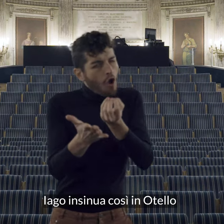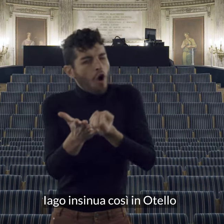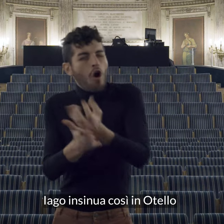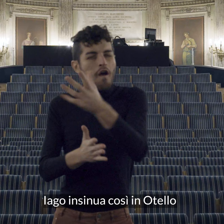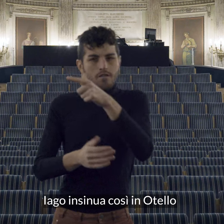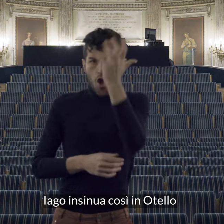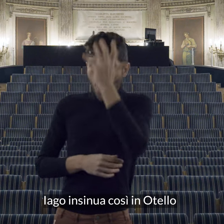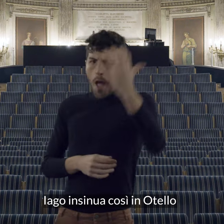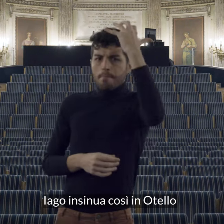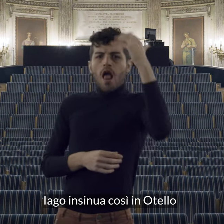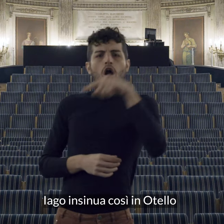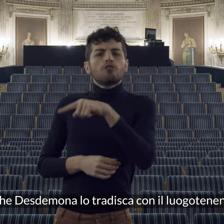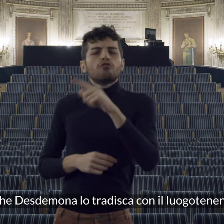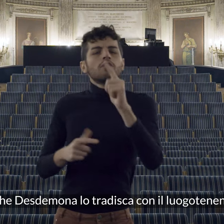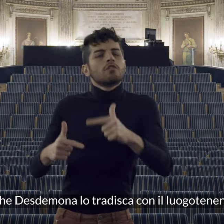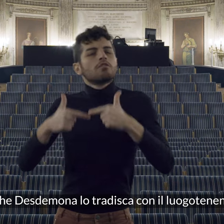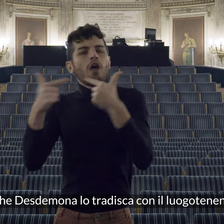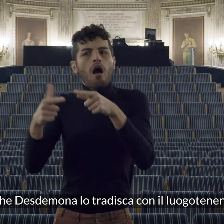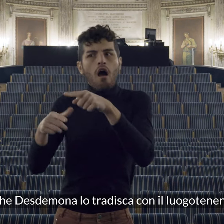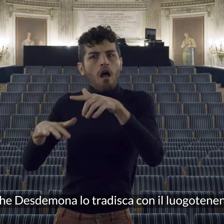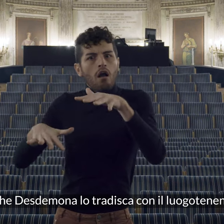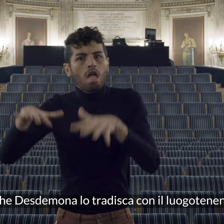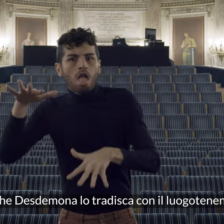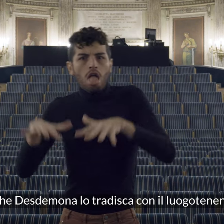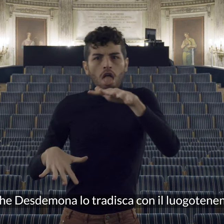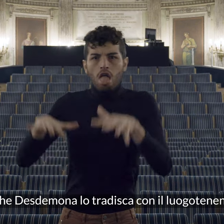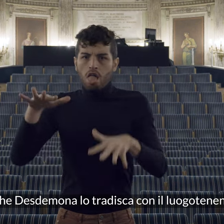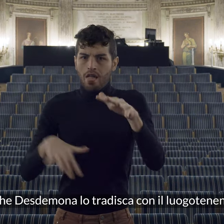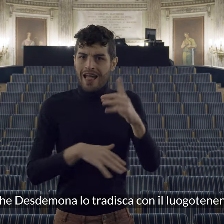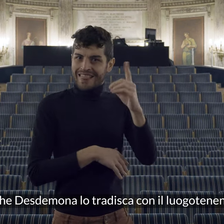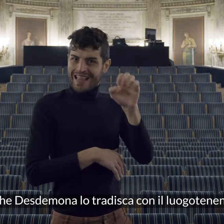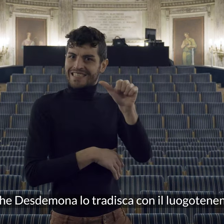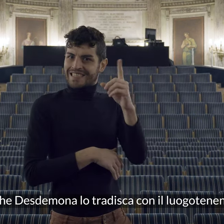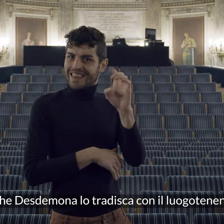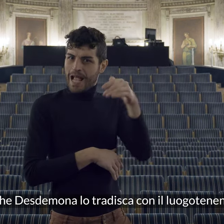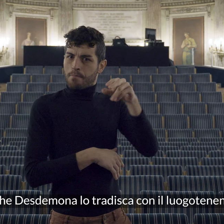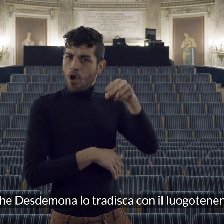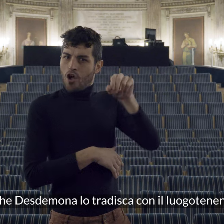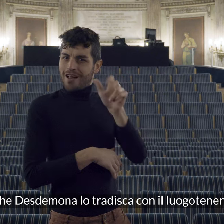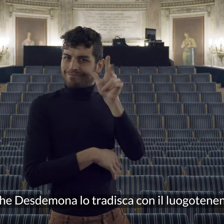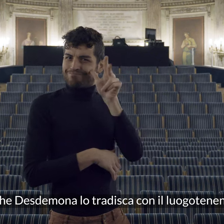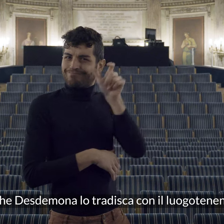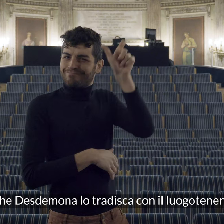così in otello il dubbio che desdemona lo tradisca con il luogotenente cassio